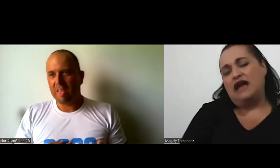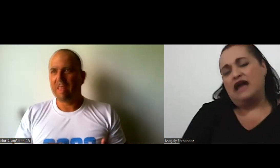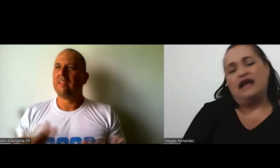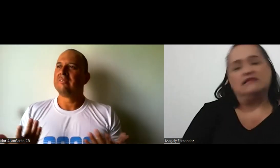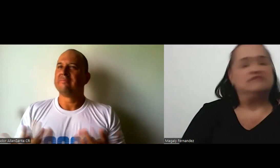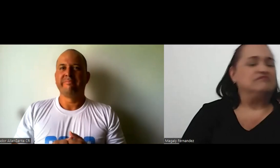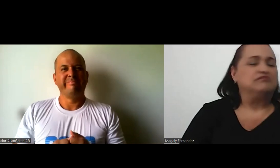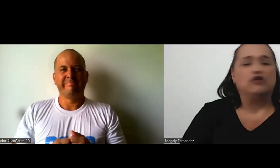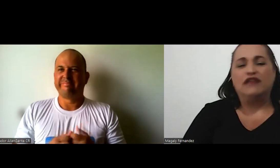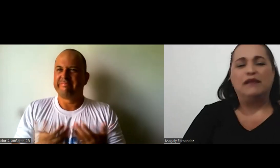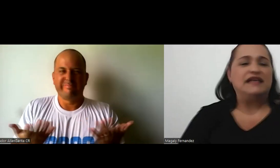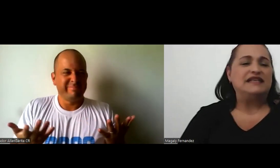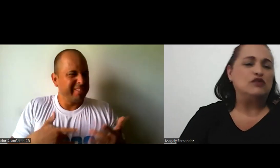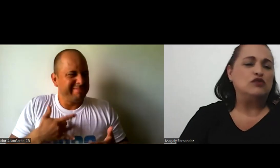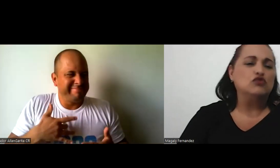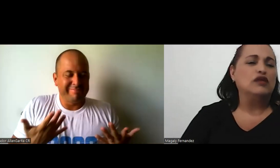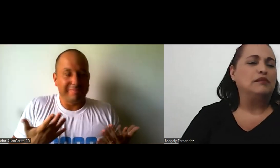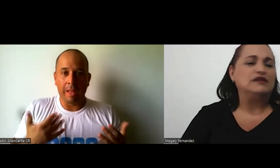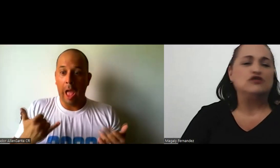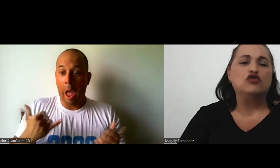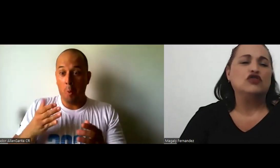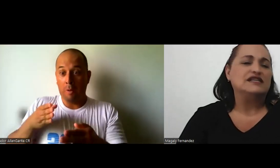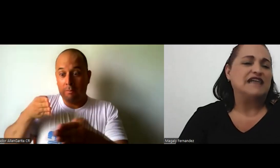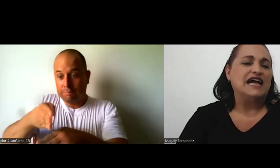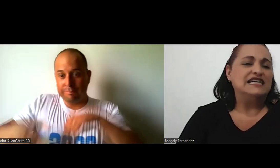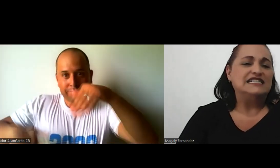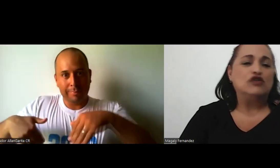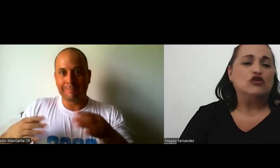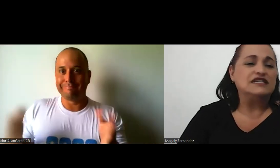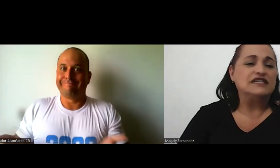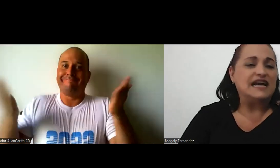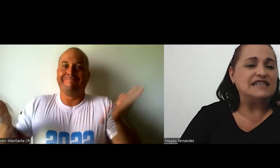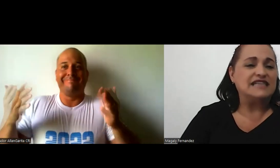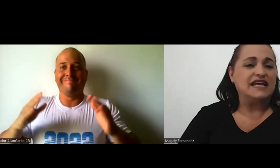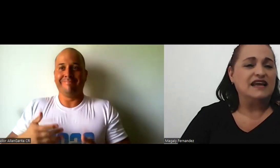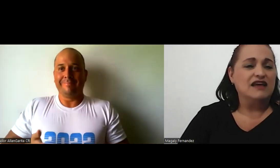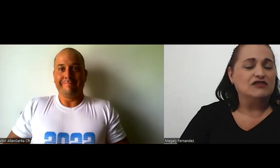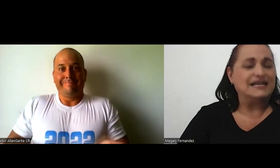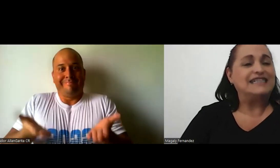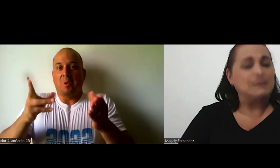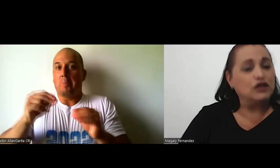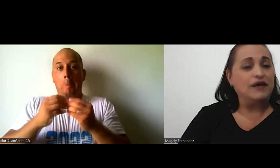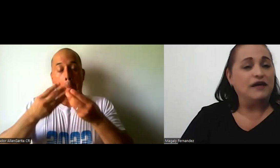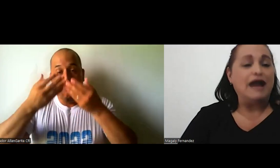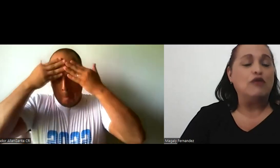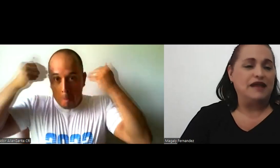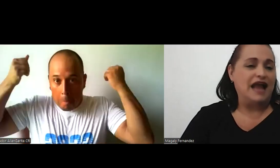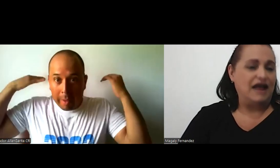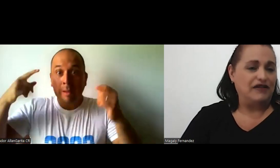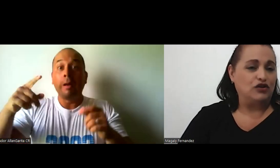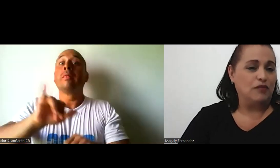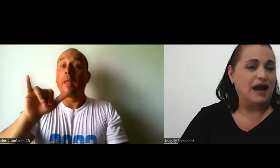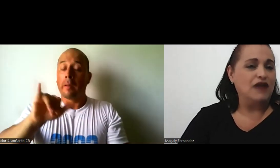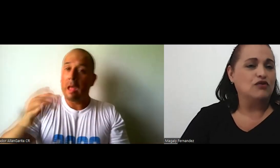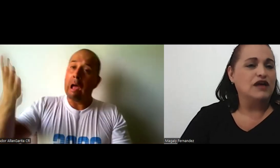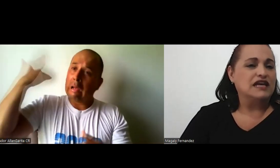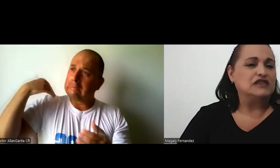problema de salud o depresión o lo que sea, ya no lo quisieran hacer, o que se motiven a volver a retomarlo, que se